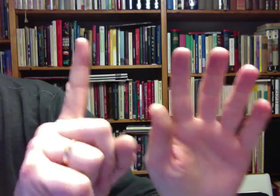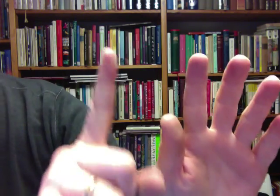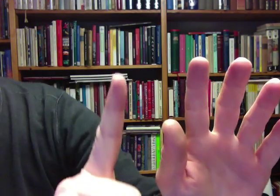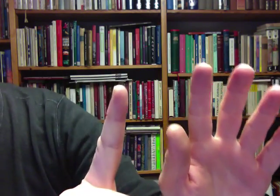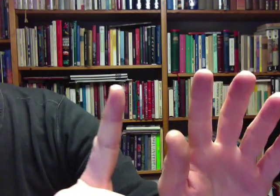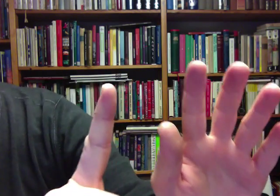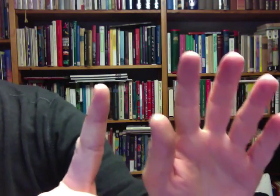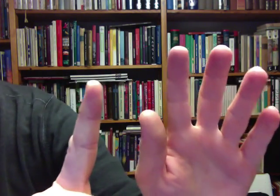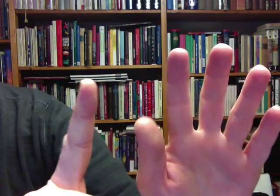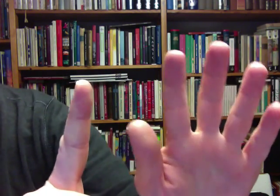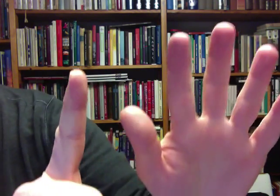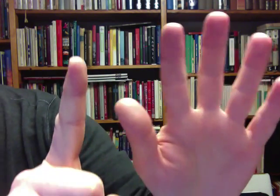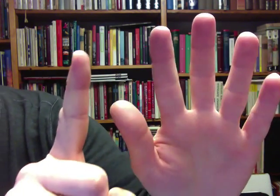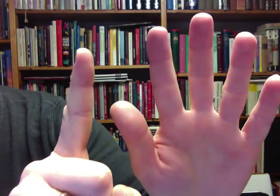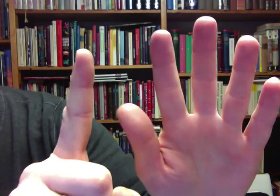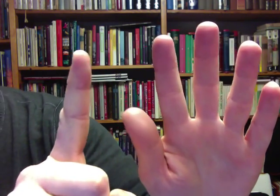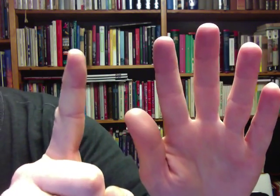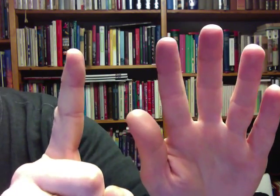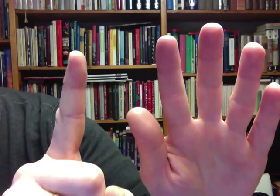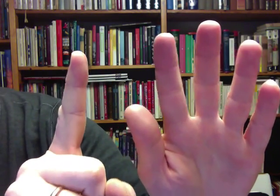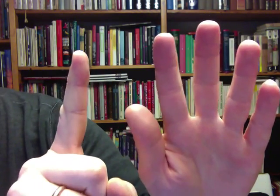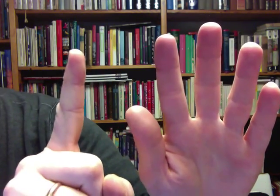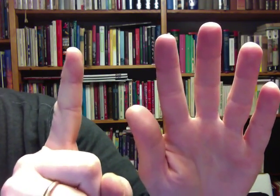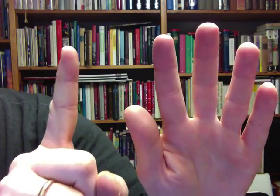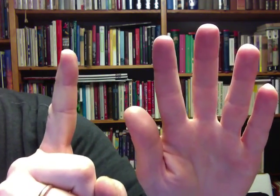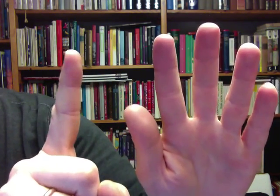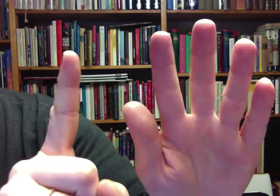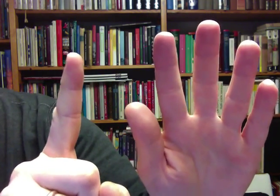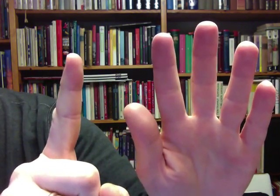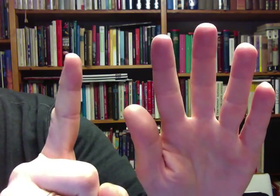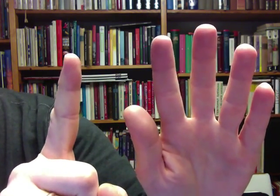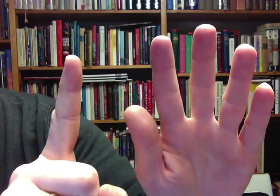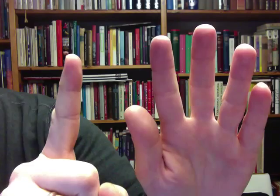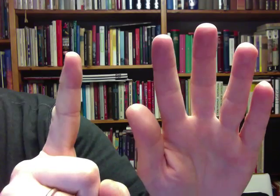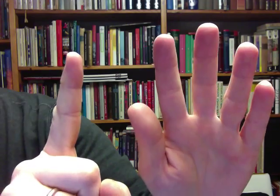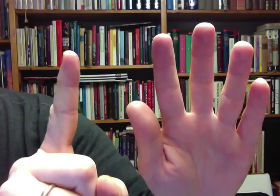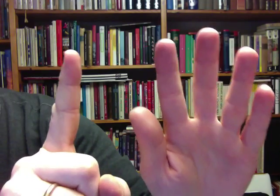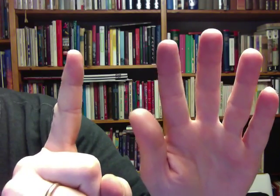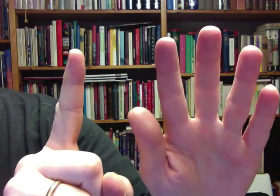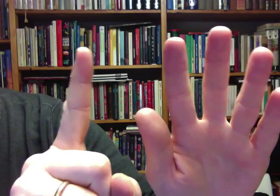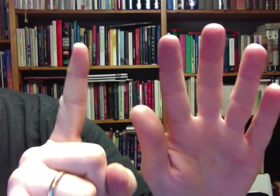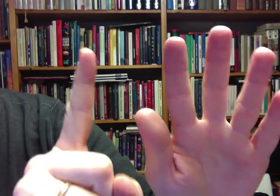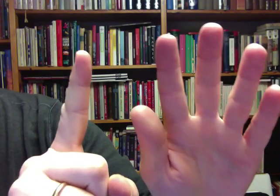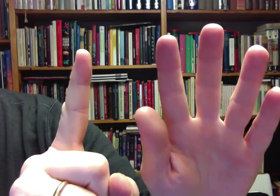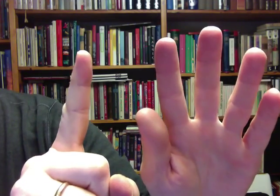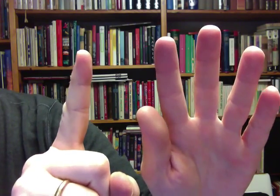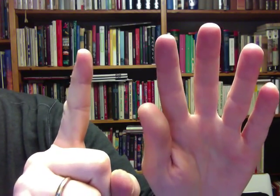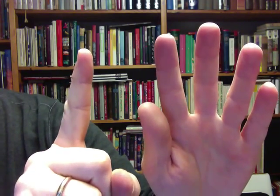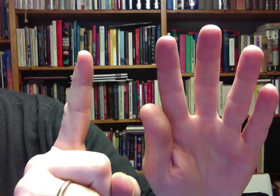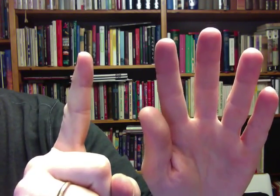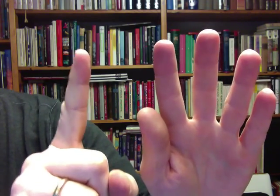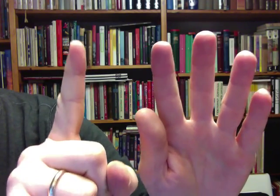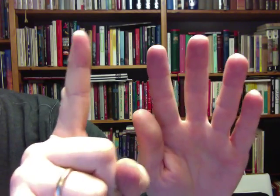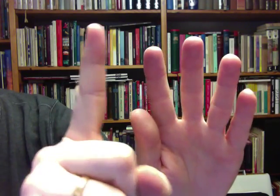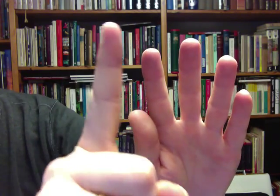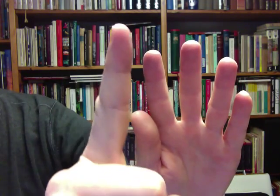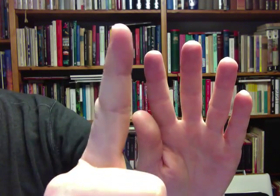Kuusi. Älä tee aviorikosta. Avioliitossa sinulla on vain